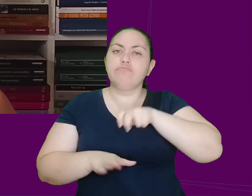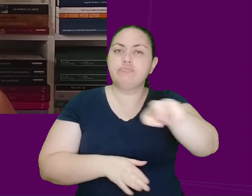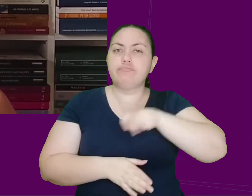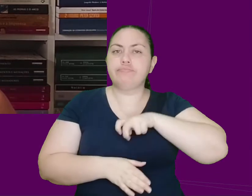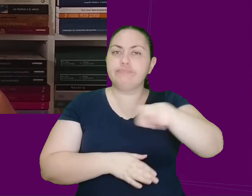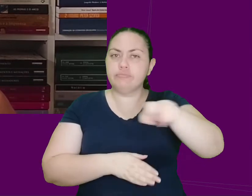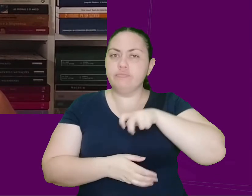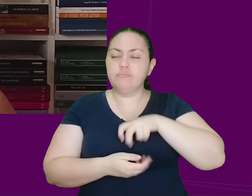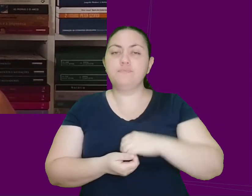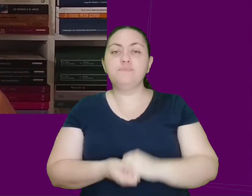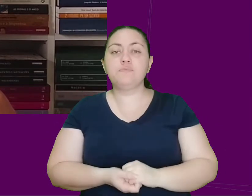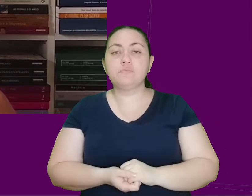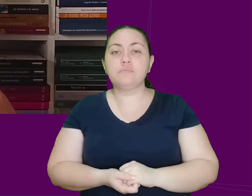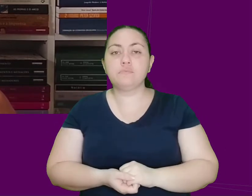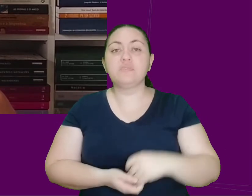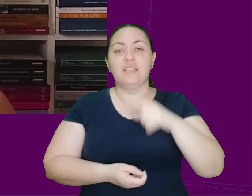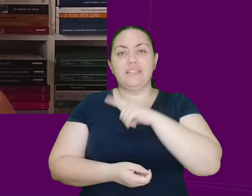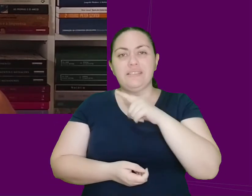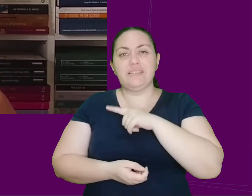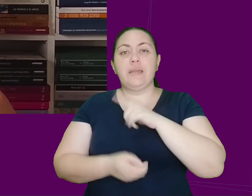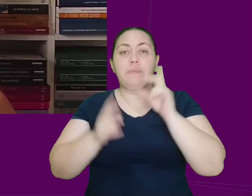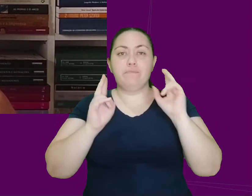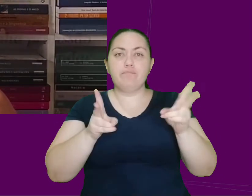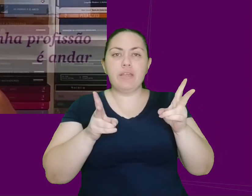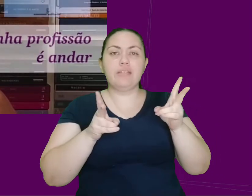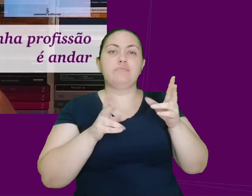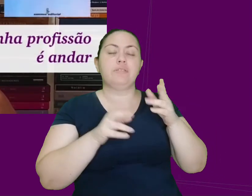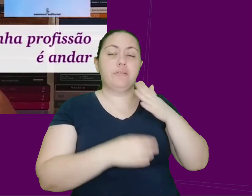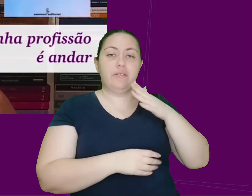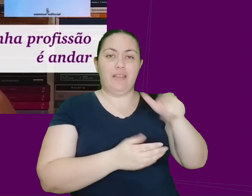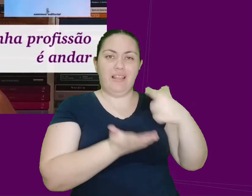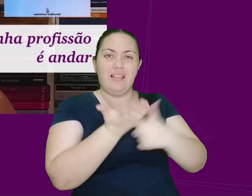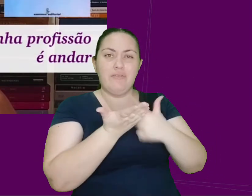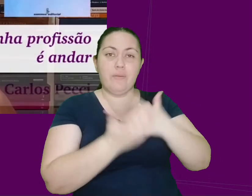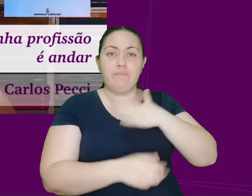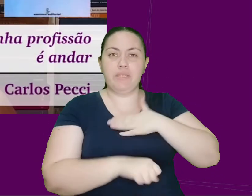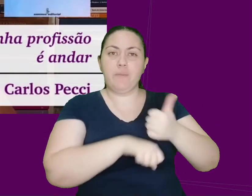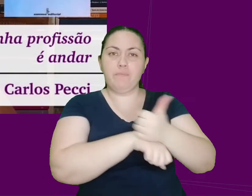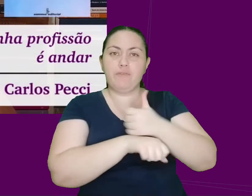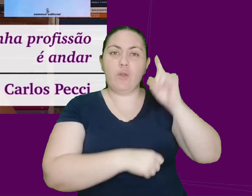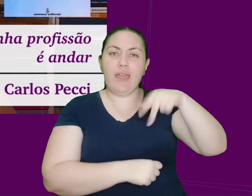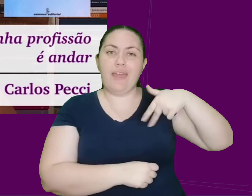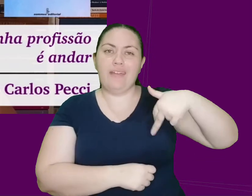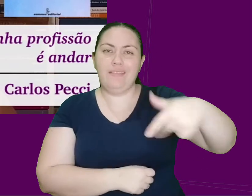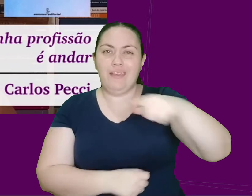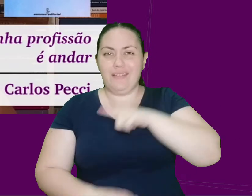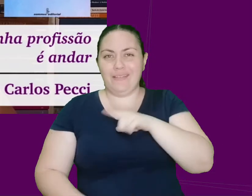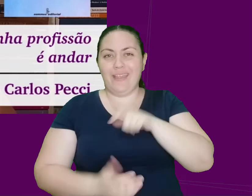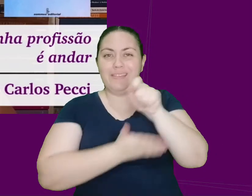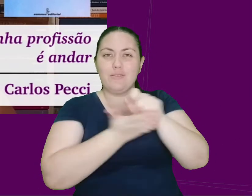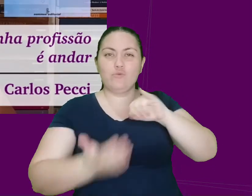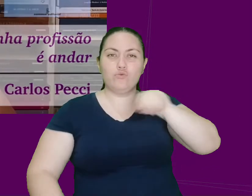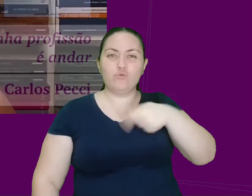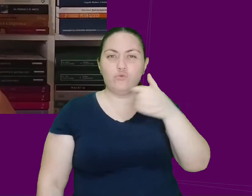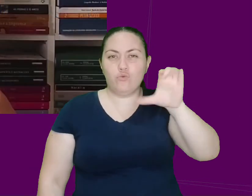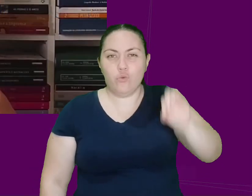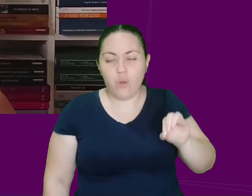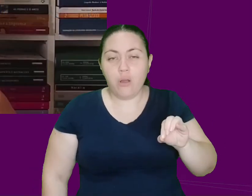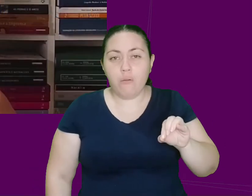A partir dessas reflexões, inspirado pelo livro Minha Profissão é Andar, escrito por João Carlos Petit, o Marcelo até pensa em